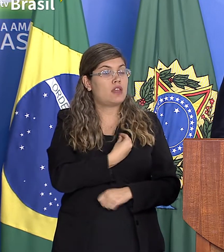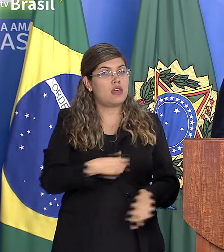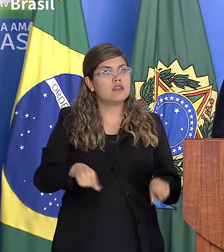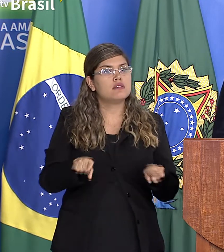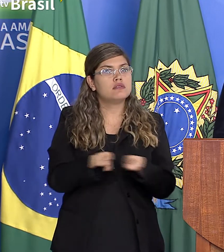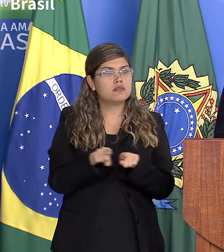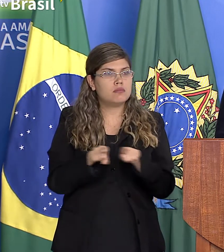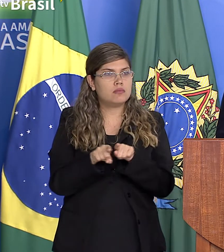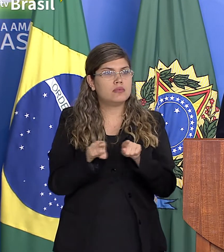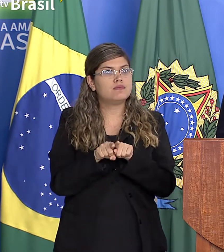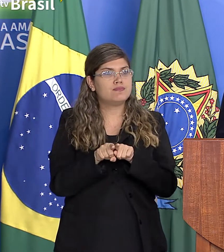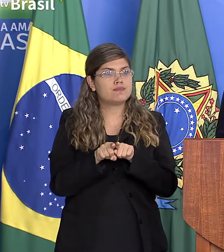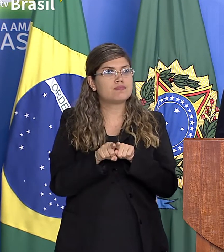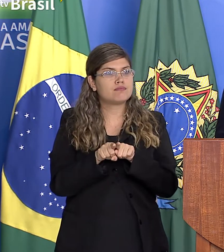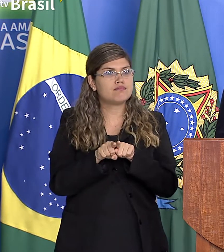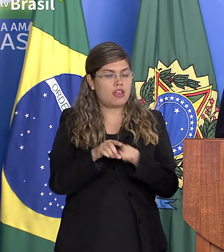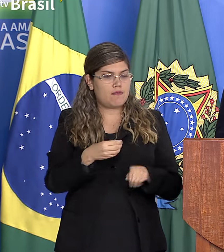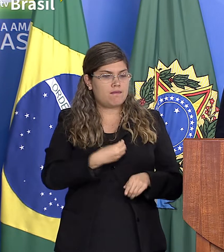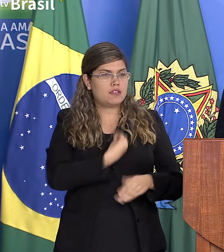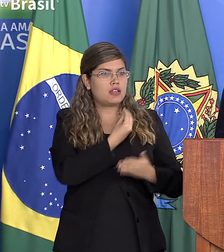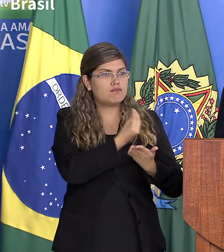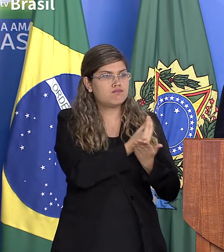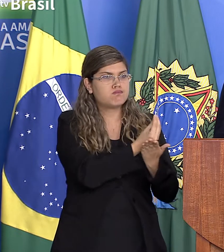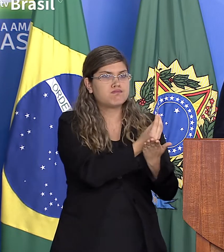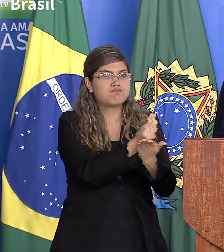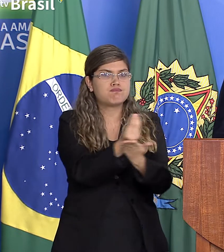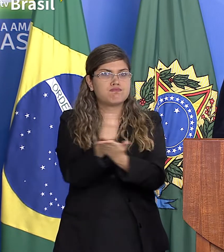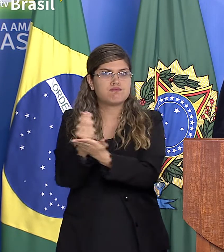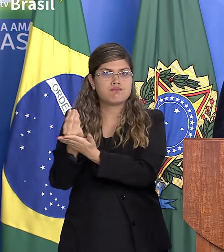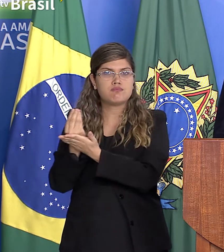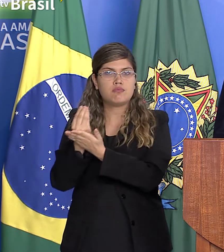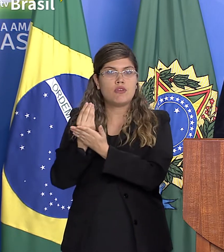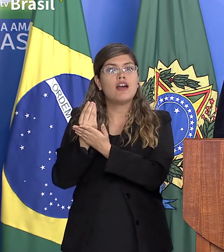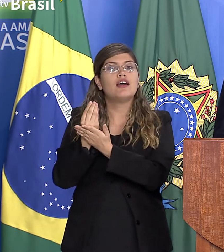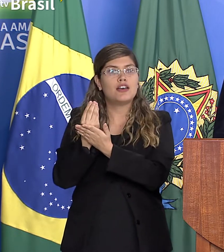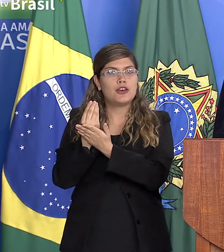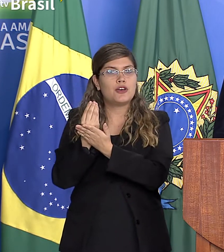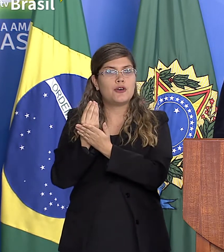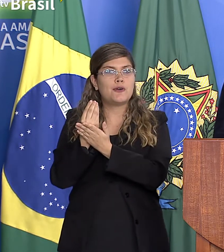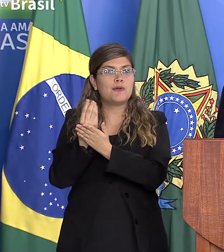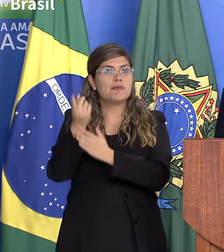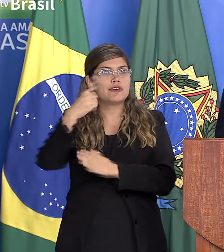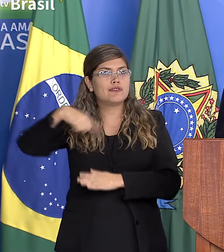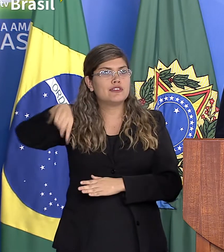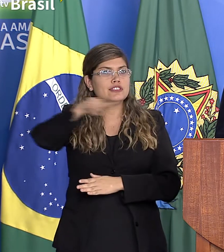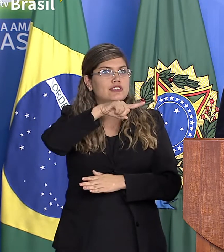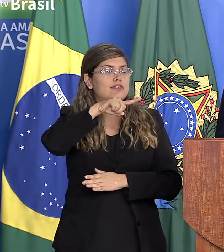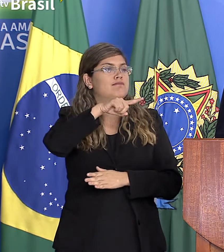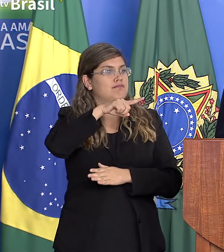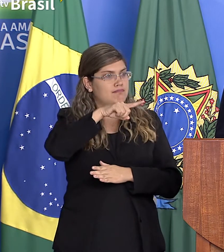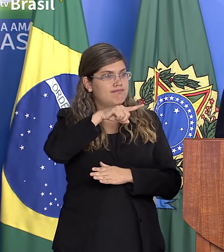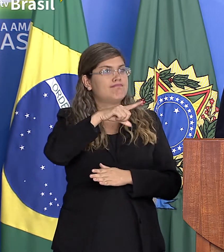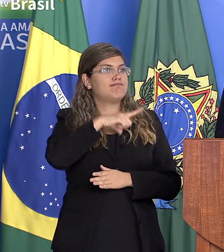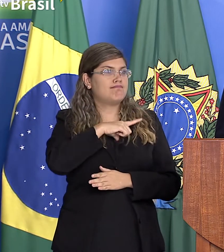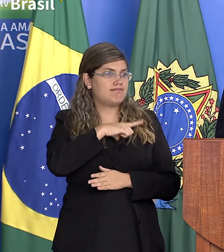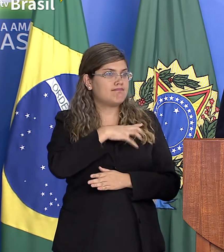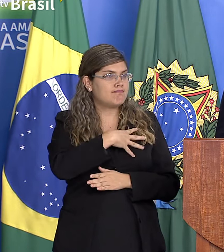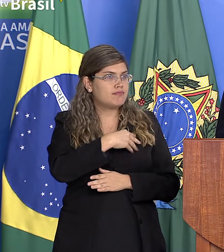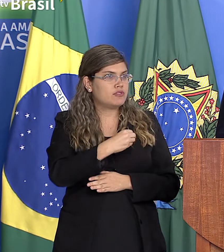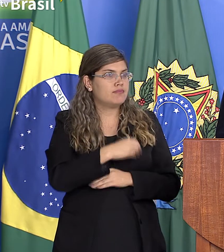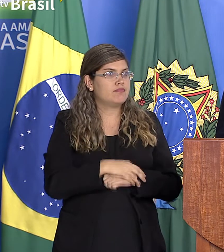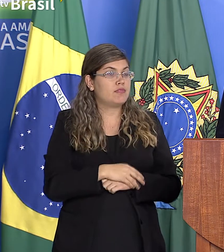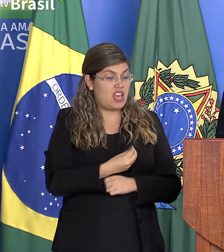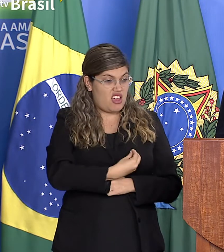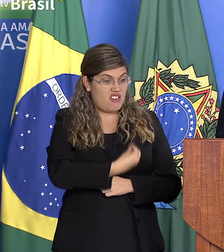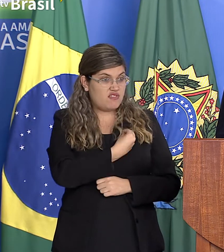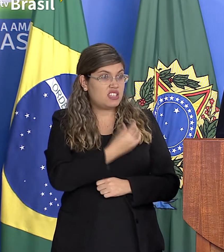dar a vida por aqueles que vocês geraram a vida não é fácil